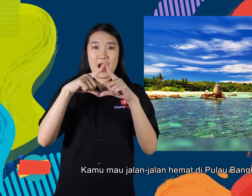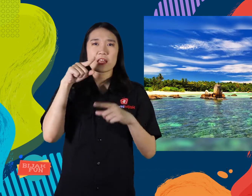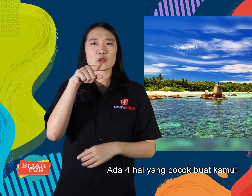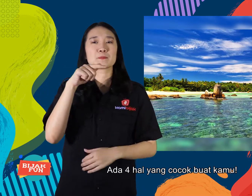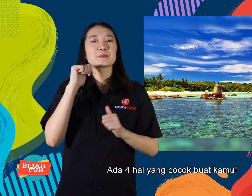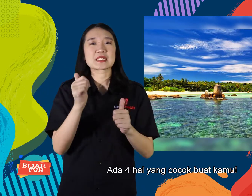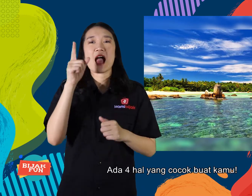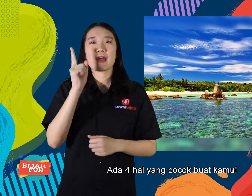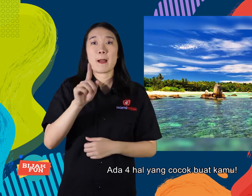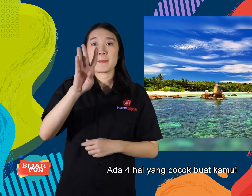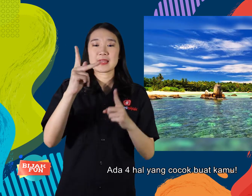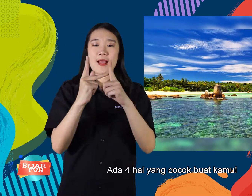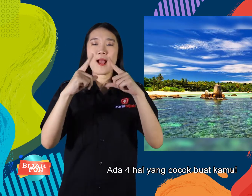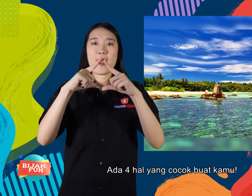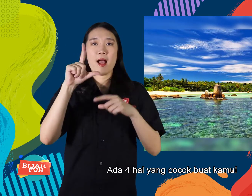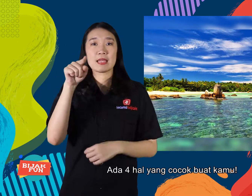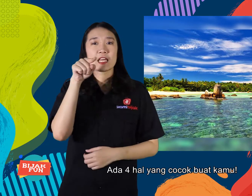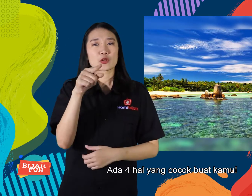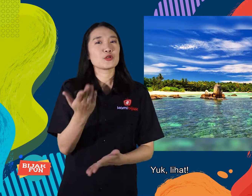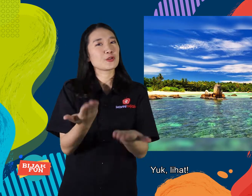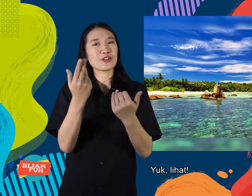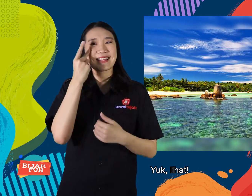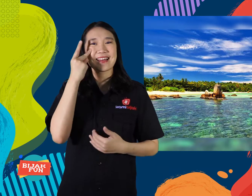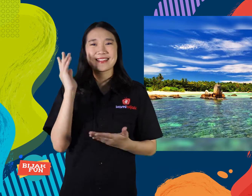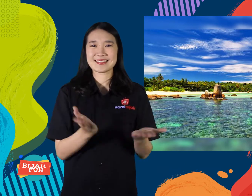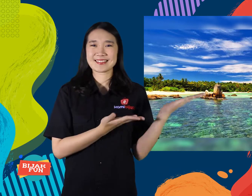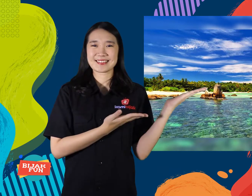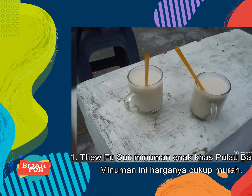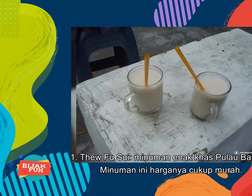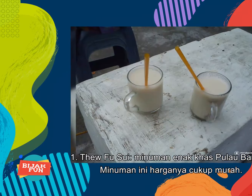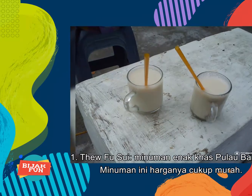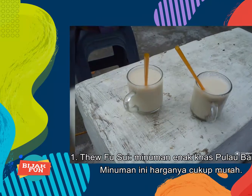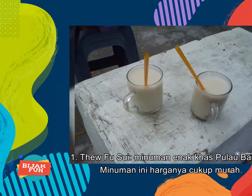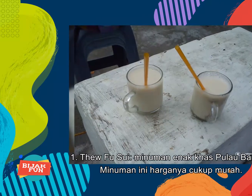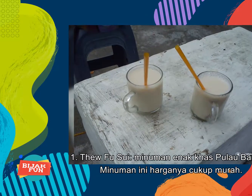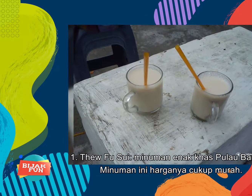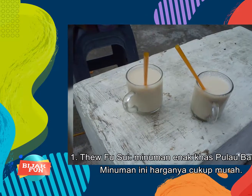Ada empat hal yang cocok buat kamu. Yuk lihat. Teufu Sui